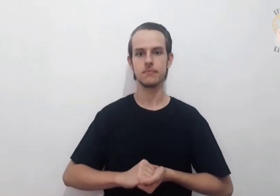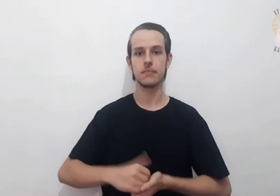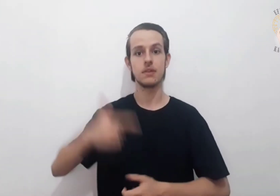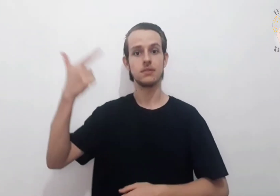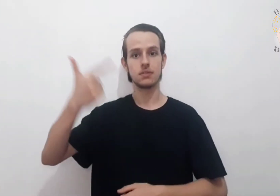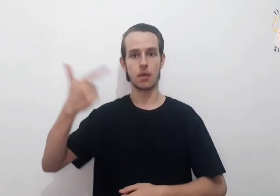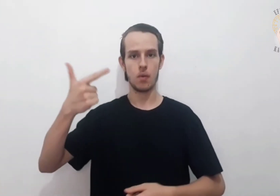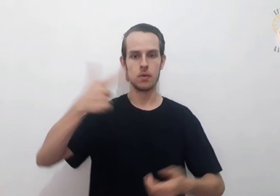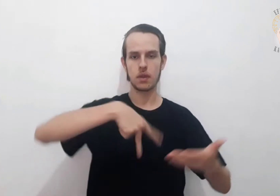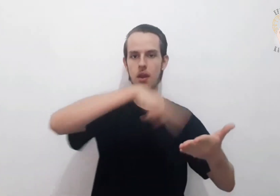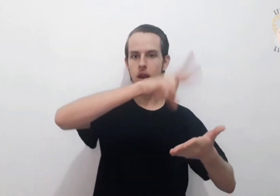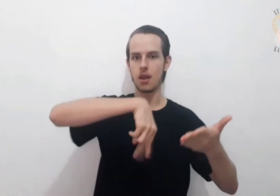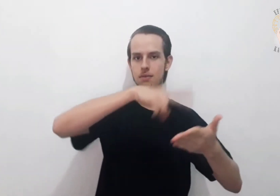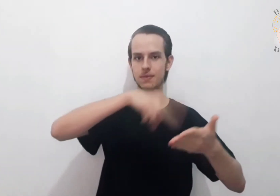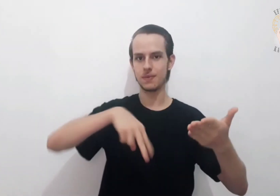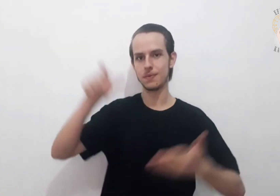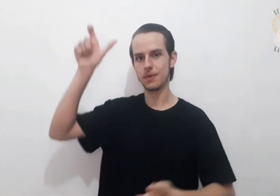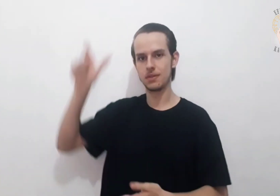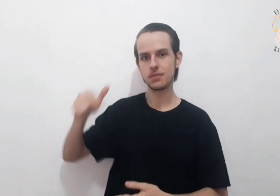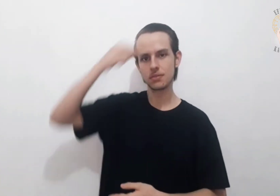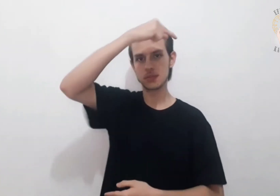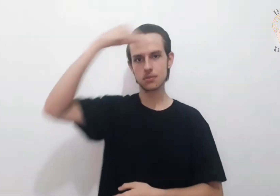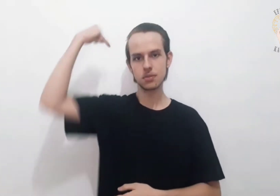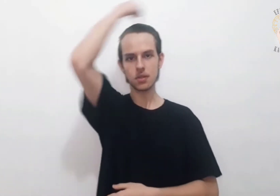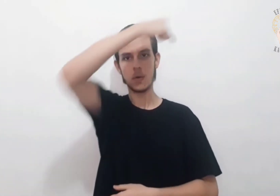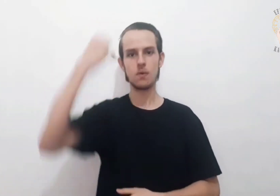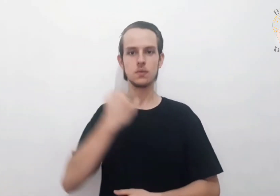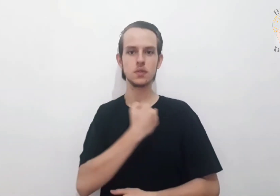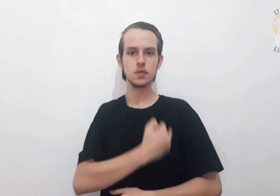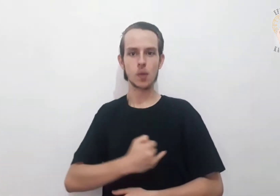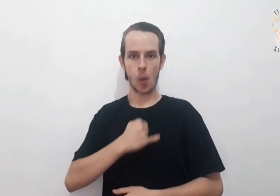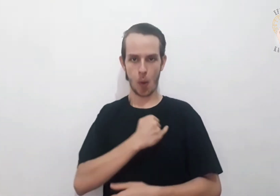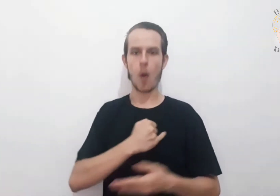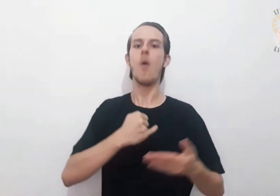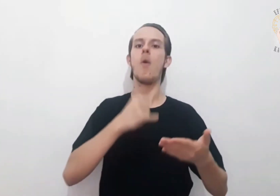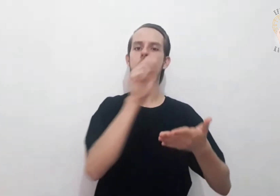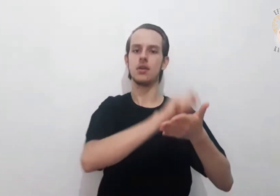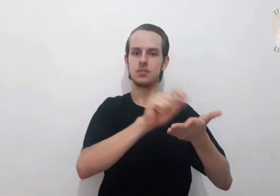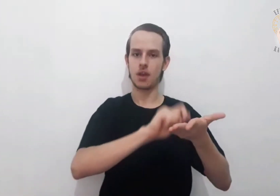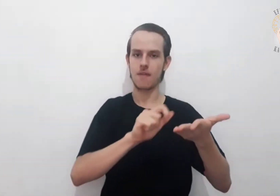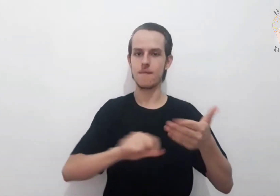Segunda leitura, leitura da primeira carta de São João.